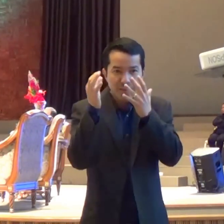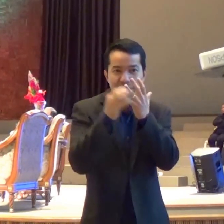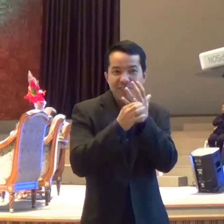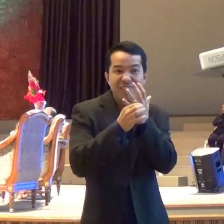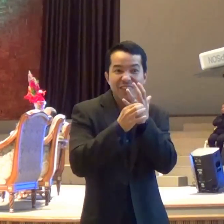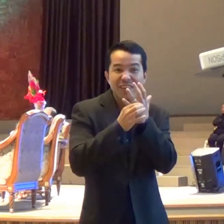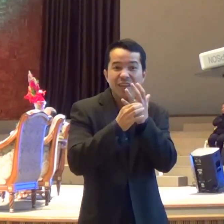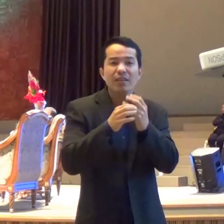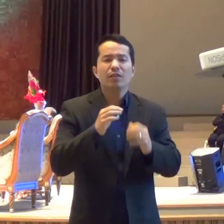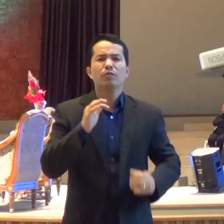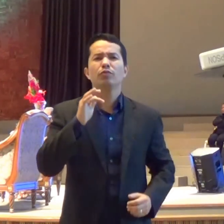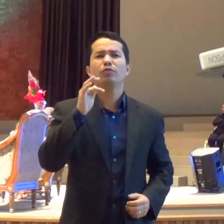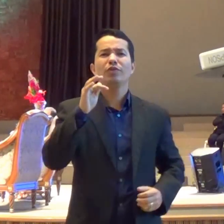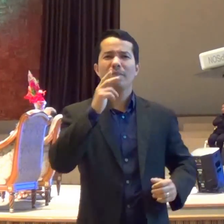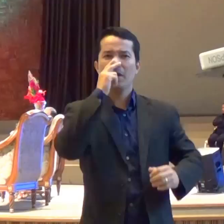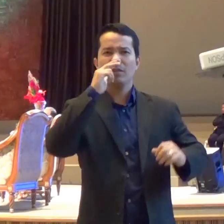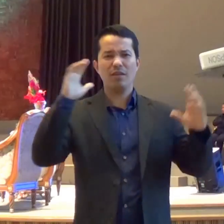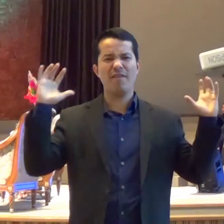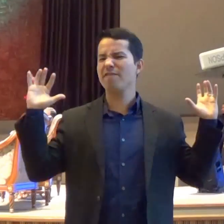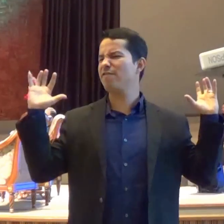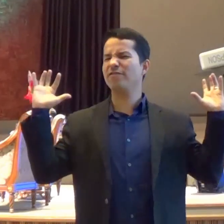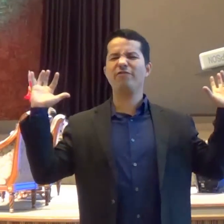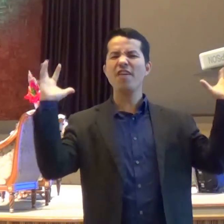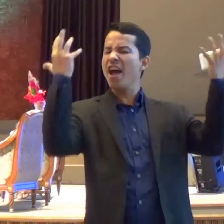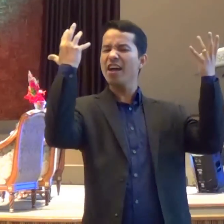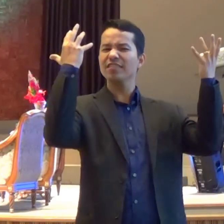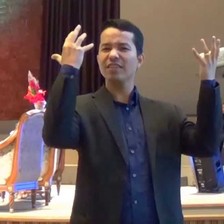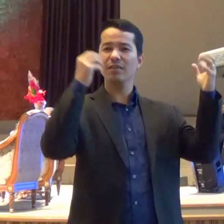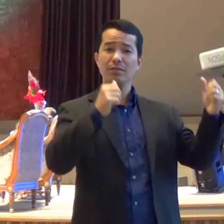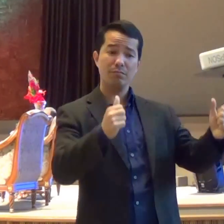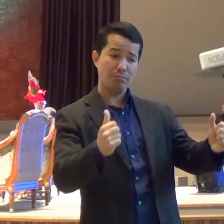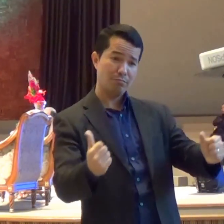Quando a gente Pela fé Em Jesus